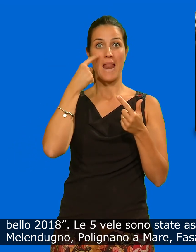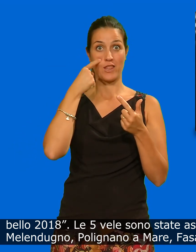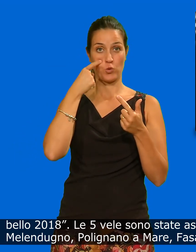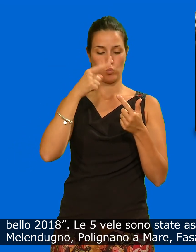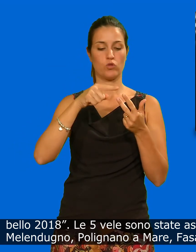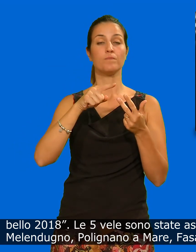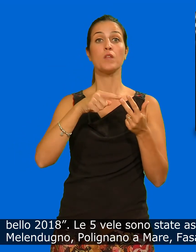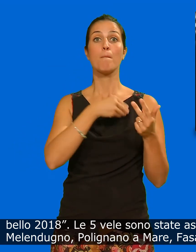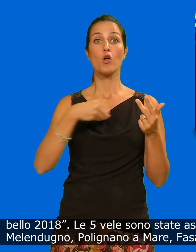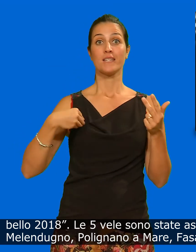polignano a mare